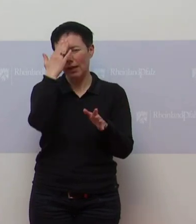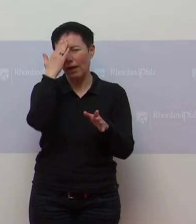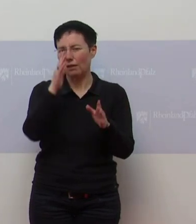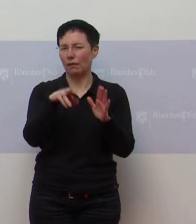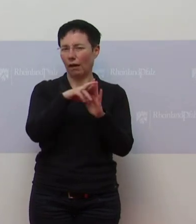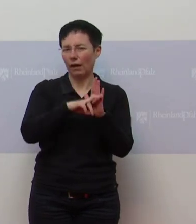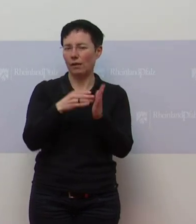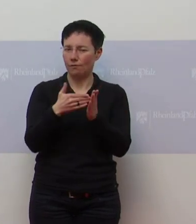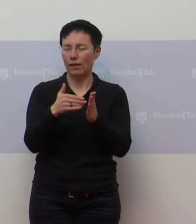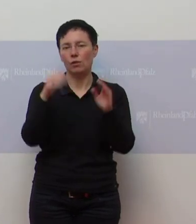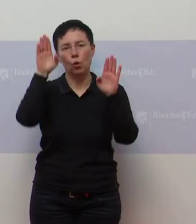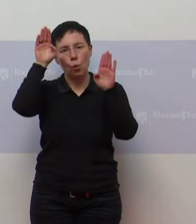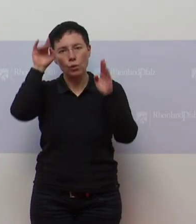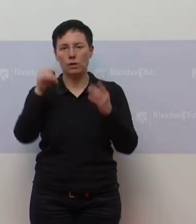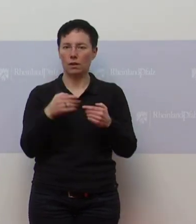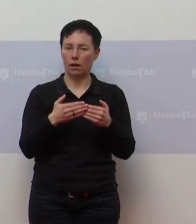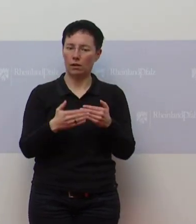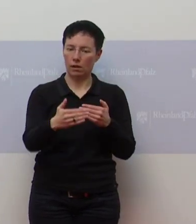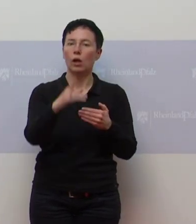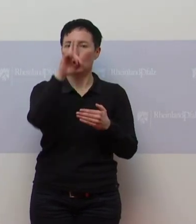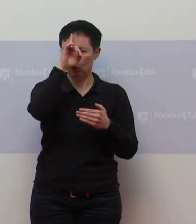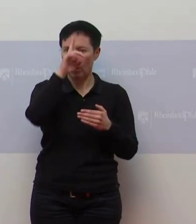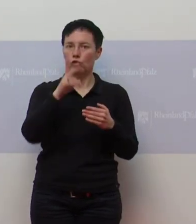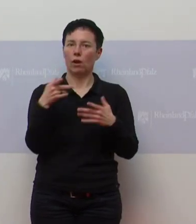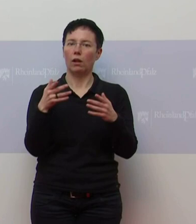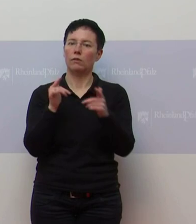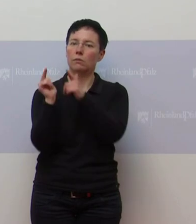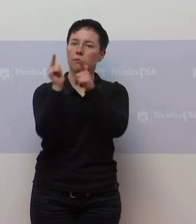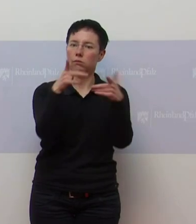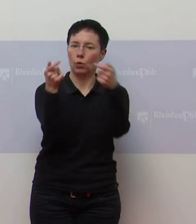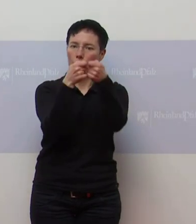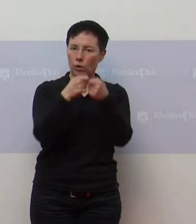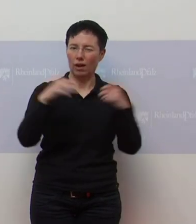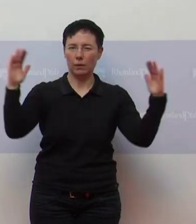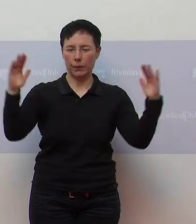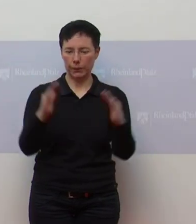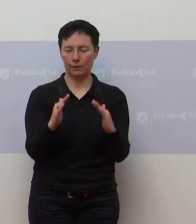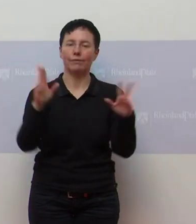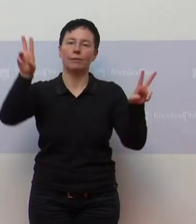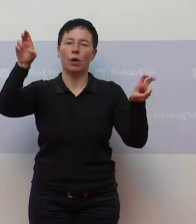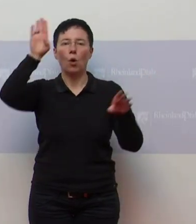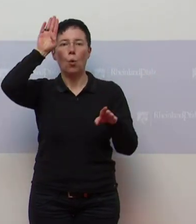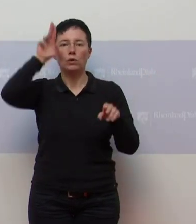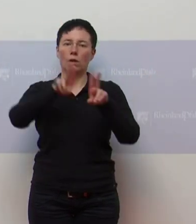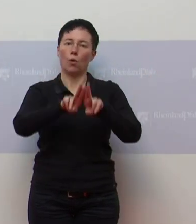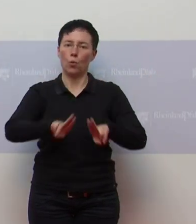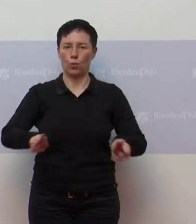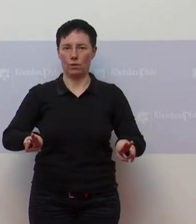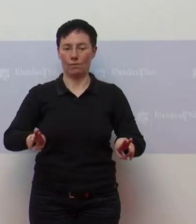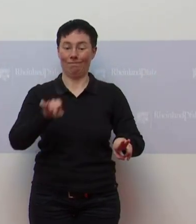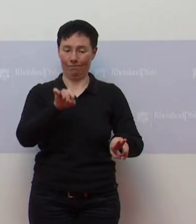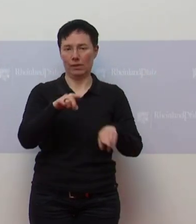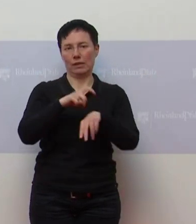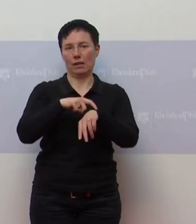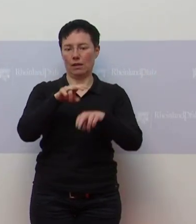dass man über Ostern tatsächlich Deutschland runterfährt, die Osterruhe und dass man diese Zeit noch nutzt, bis nach